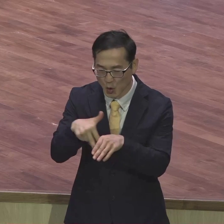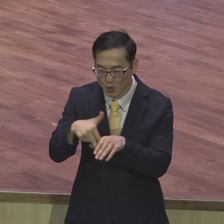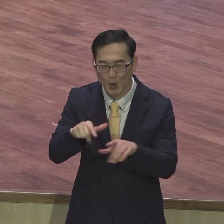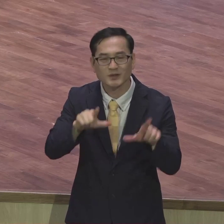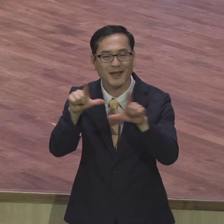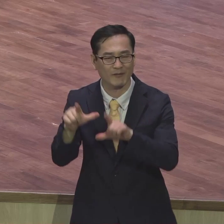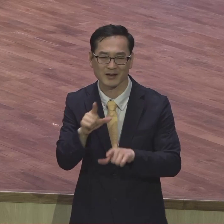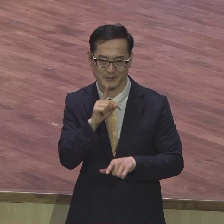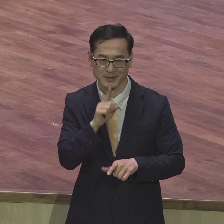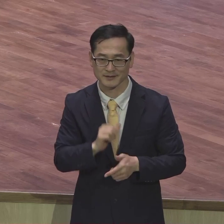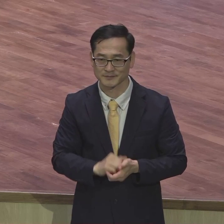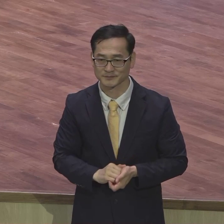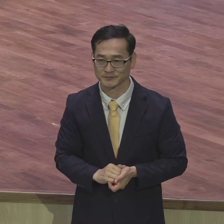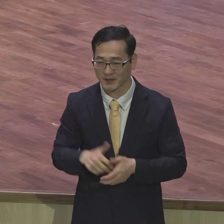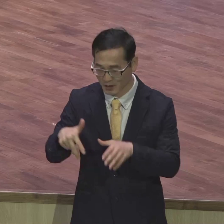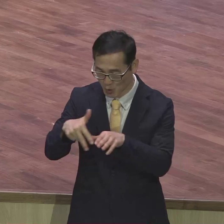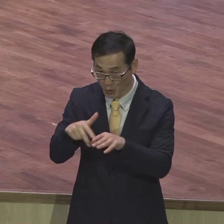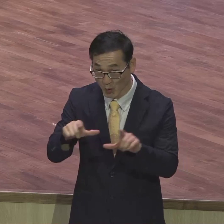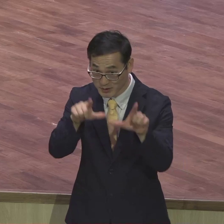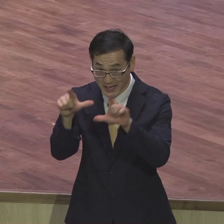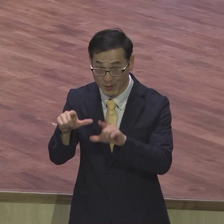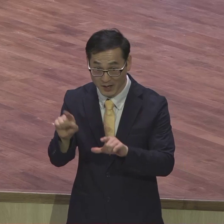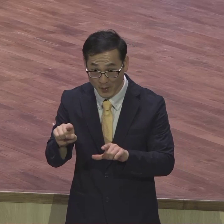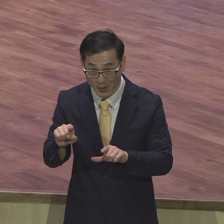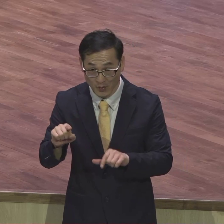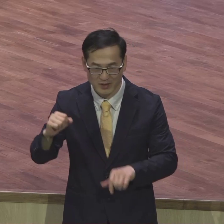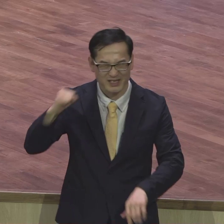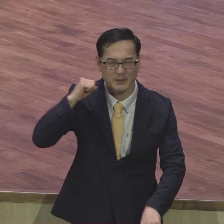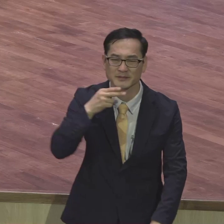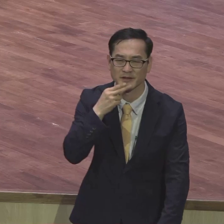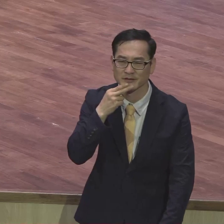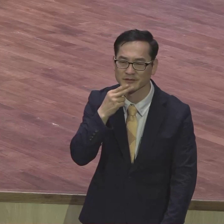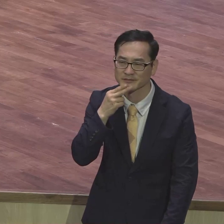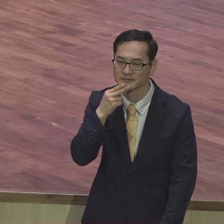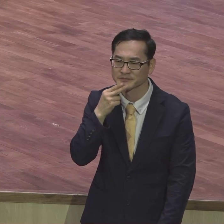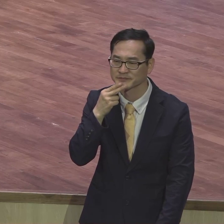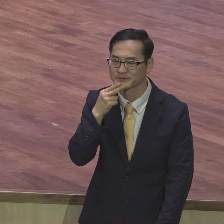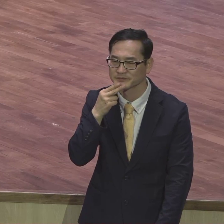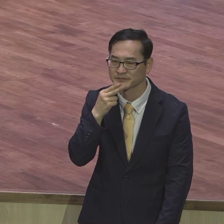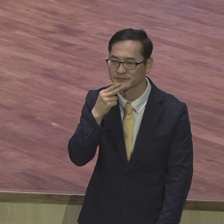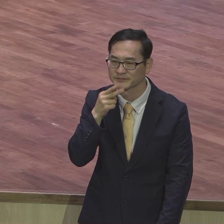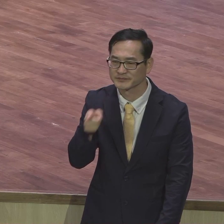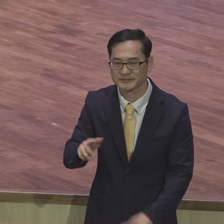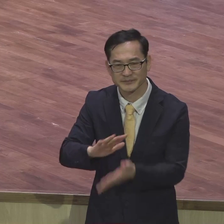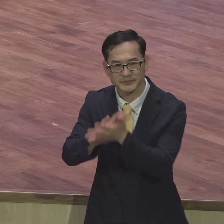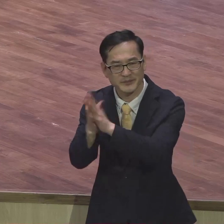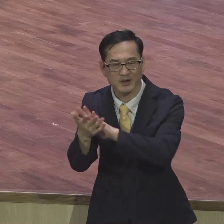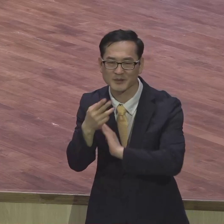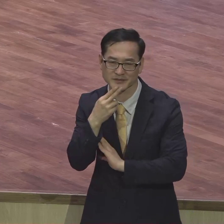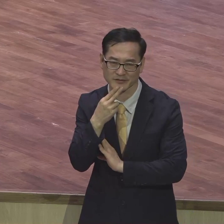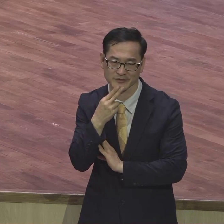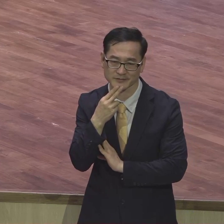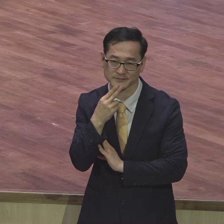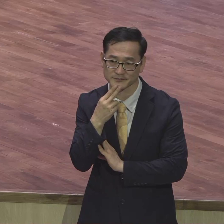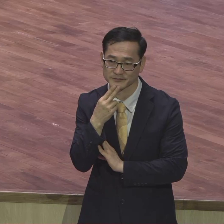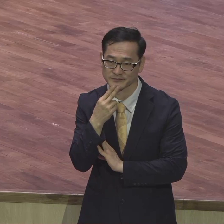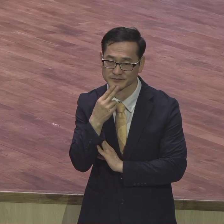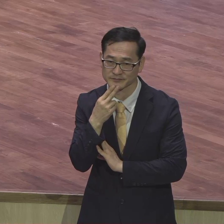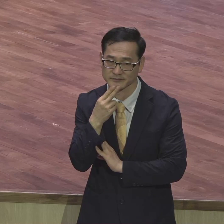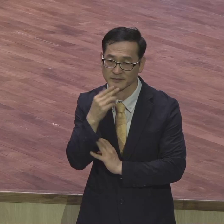종교생활은 생산력이 없어요 종교생활은 변화가 없어요 하나님의 말씀이 내